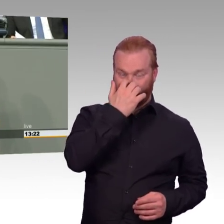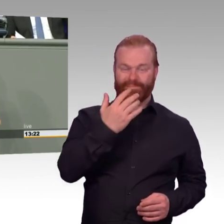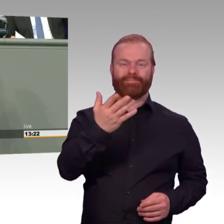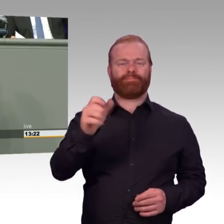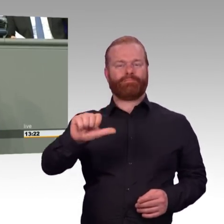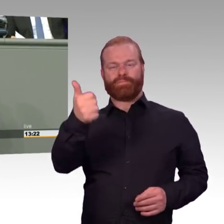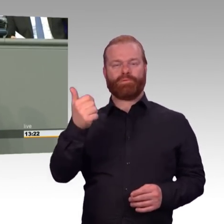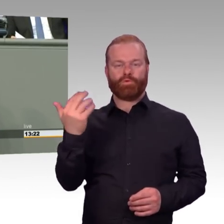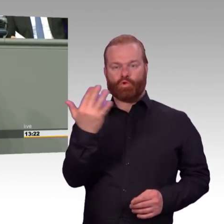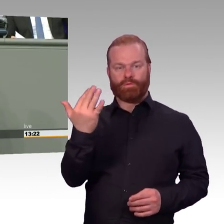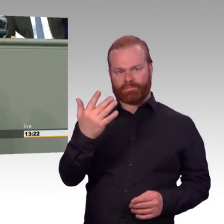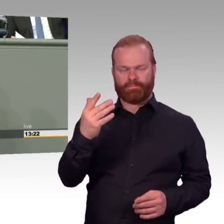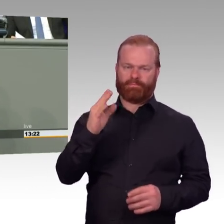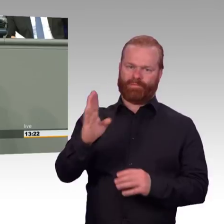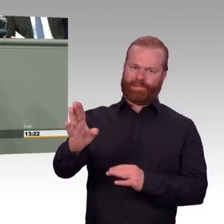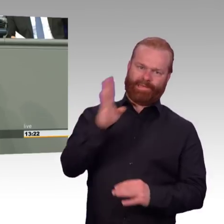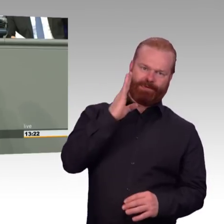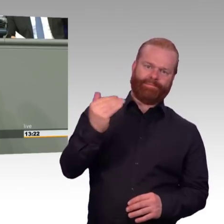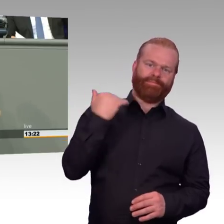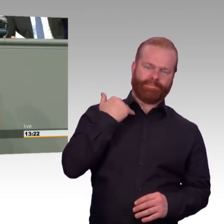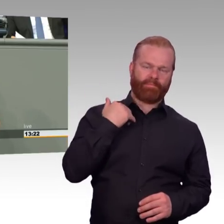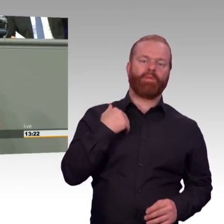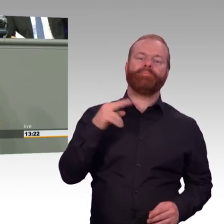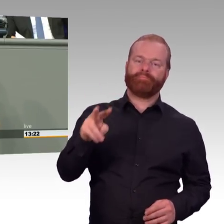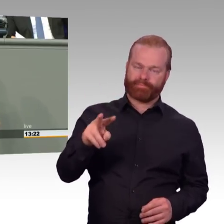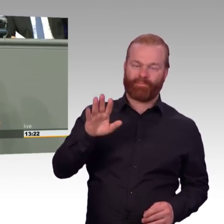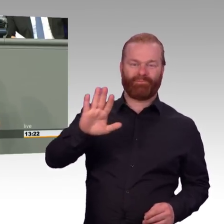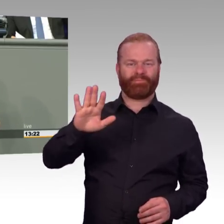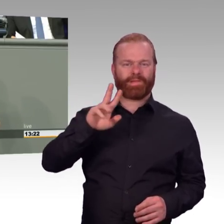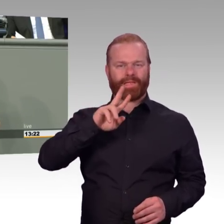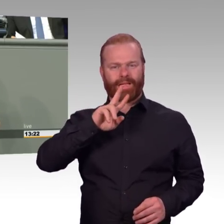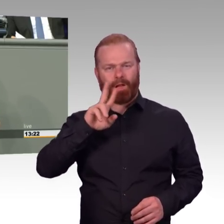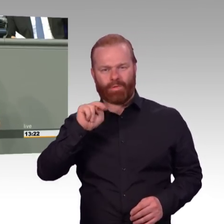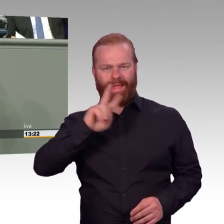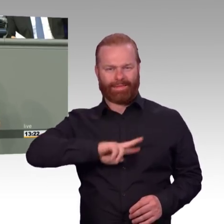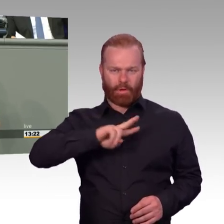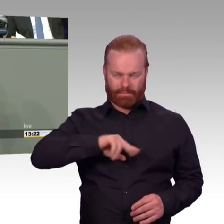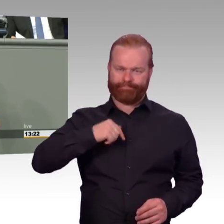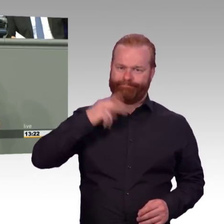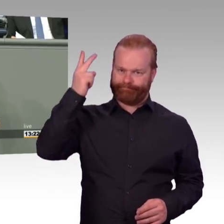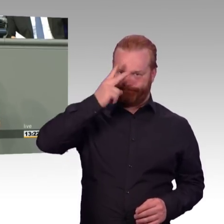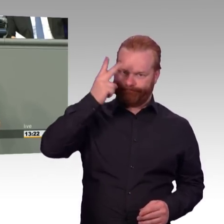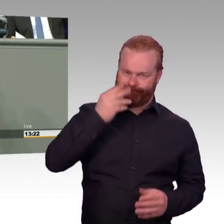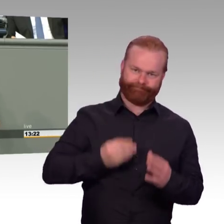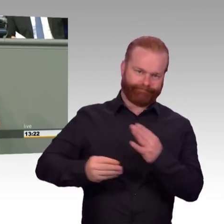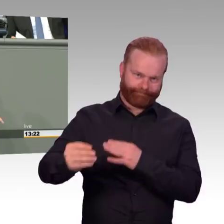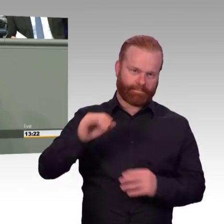Wachstum, Strukturwandel und Beschäftigung, also kurz Kohlekommission, liegt seit einem guten Vierteljahr vor. Und Sie fragen sich,